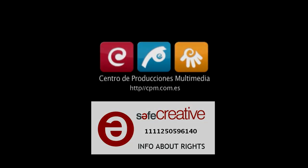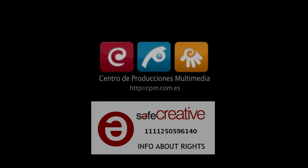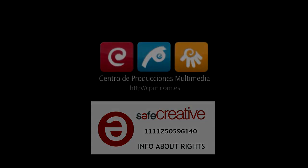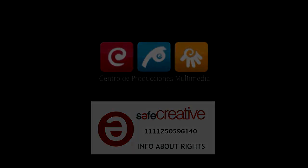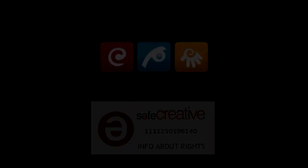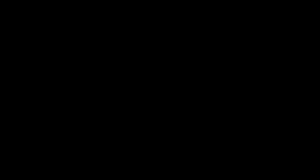No lo siempre. Pero Lo